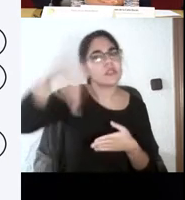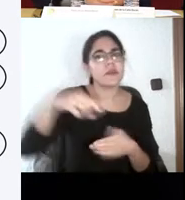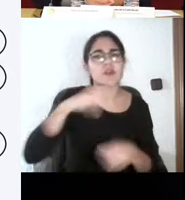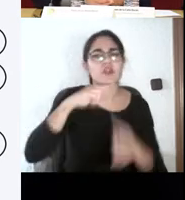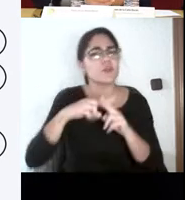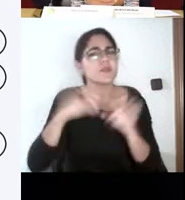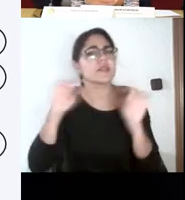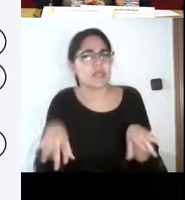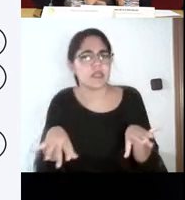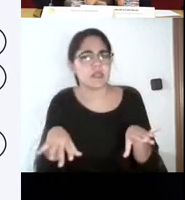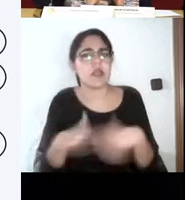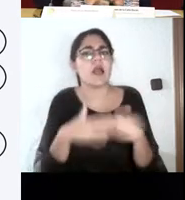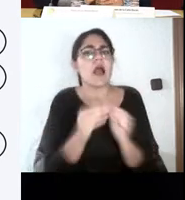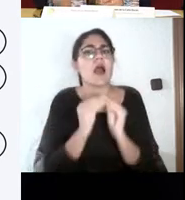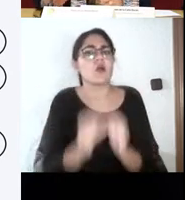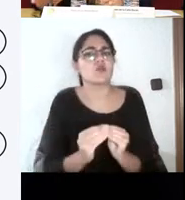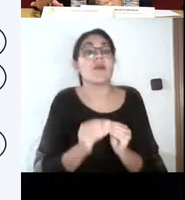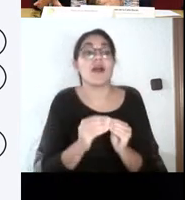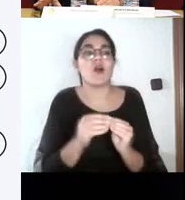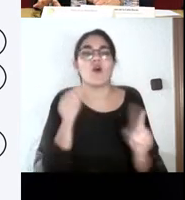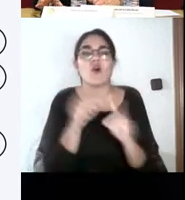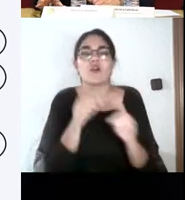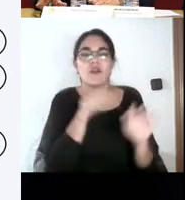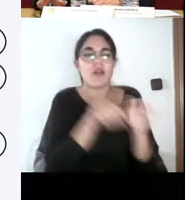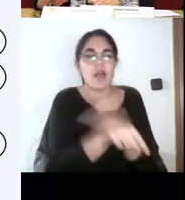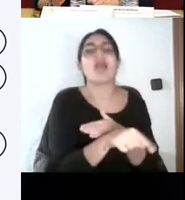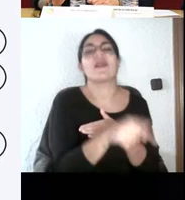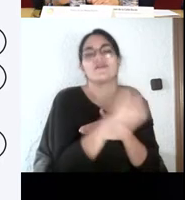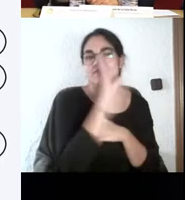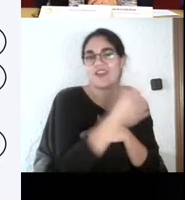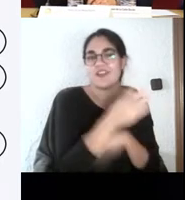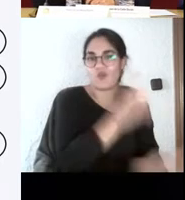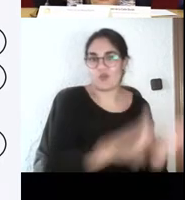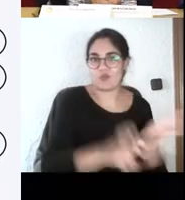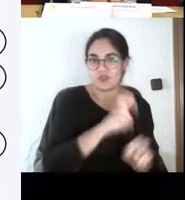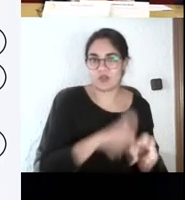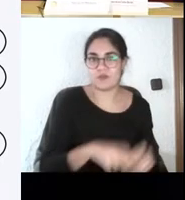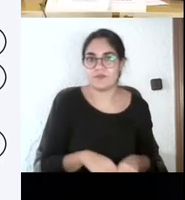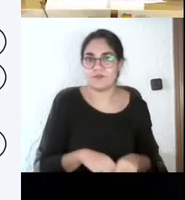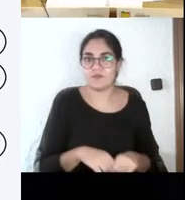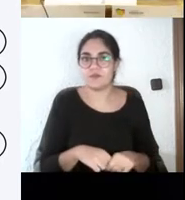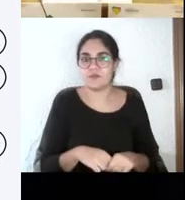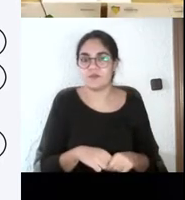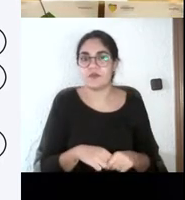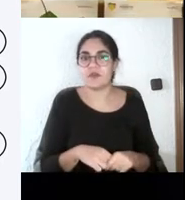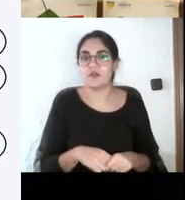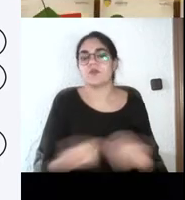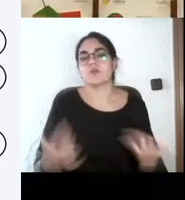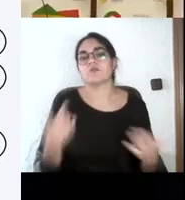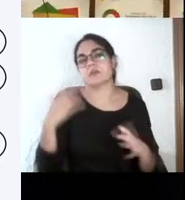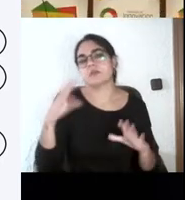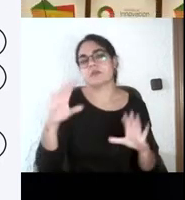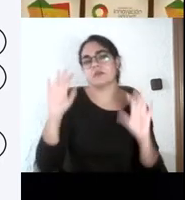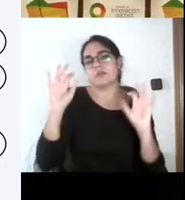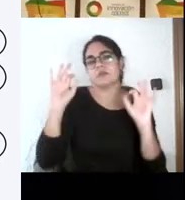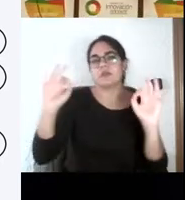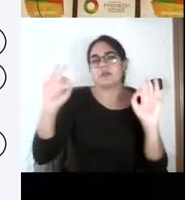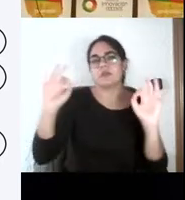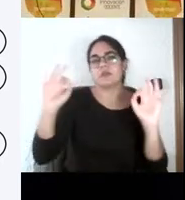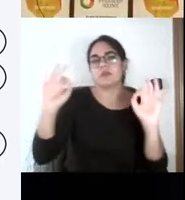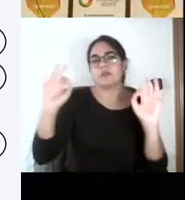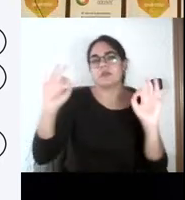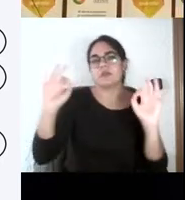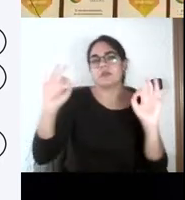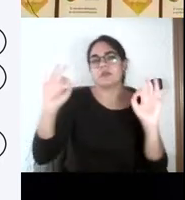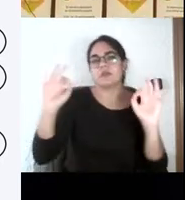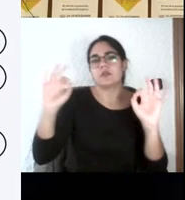Y a todo lo demás. Sí, lo digo sobre todo por eso, porque a veces nos centramos en evaluar las... Ya, por supuesto que no. Como te dije, a un golpe de un clip tienes una